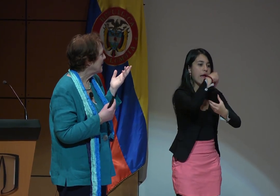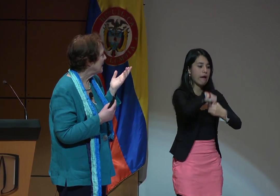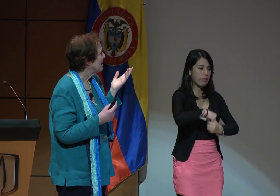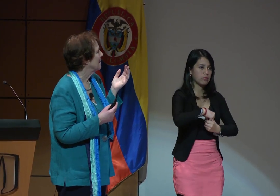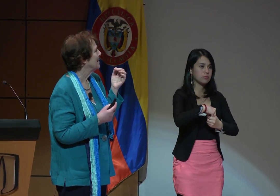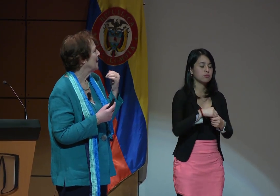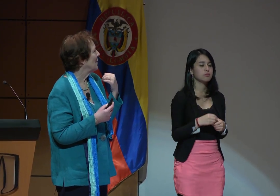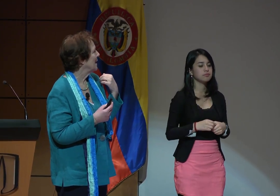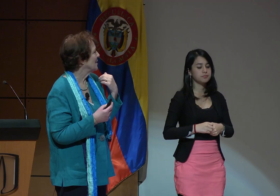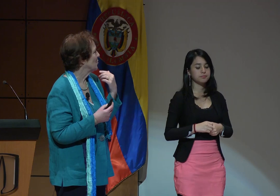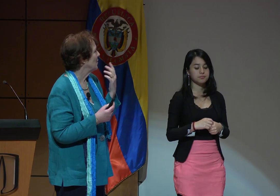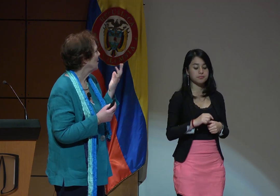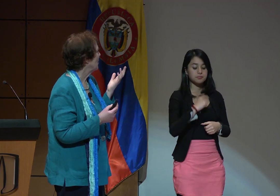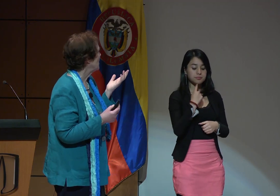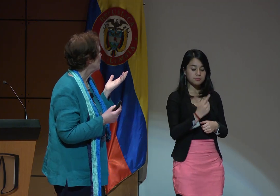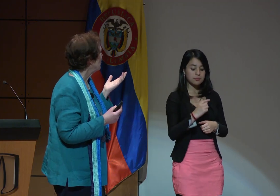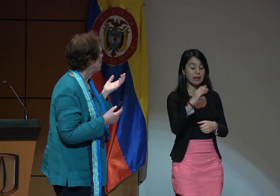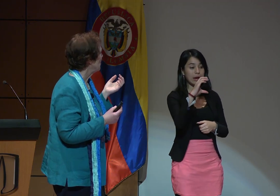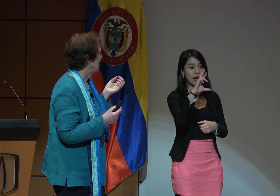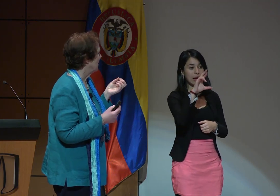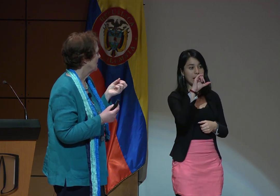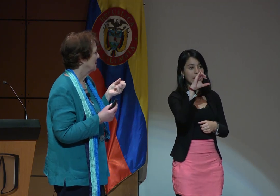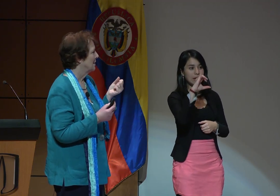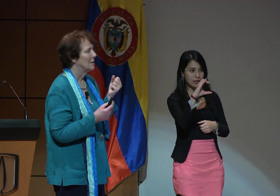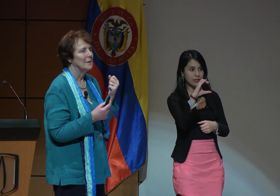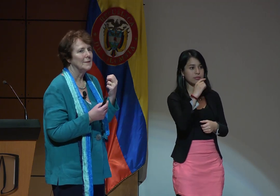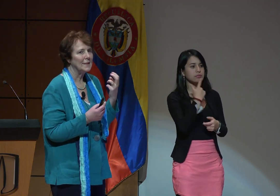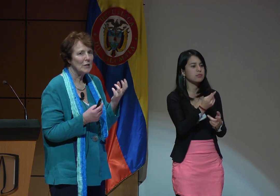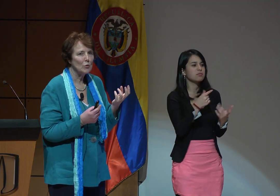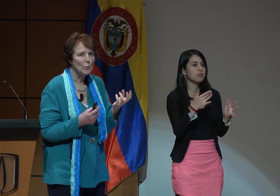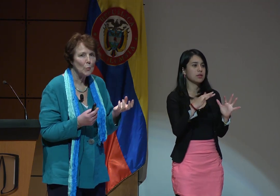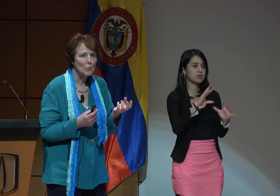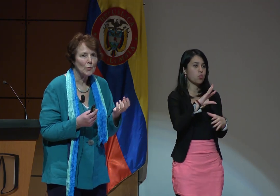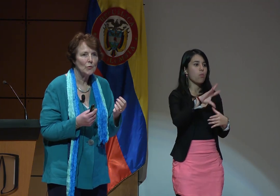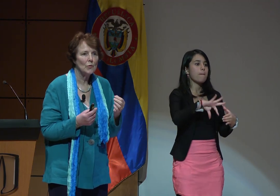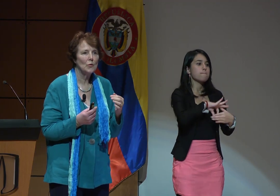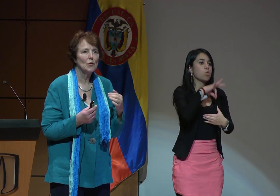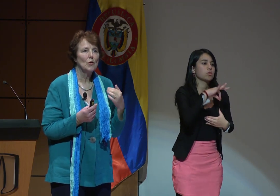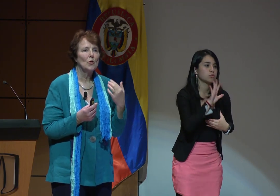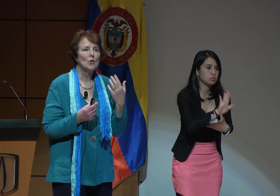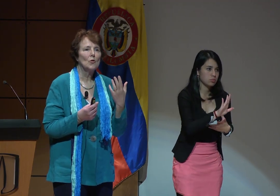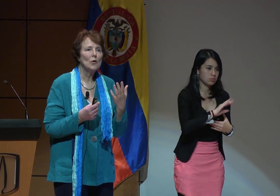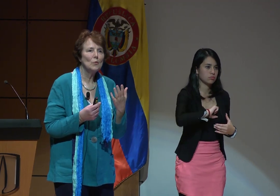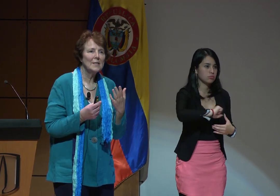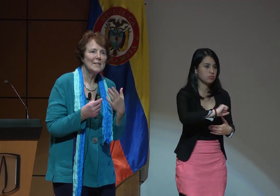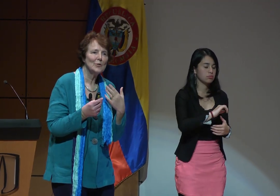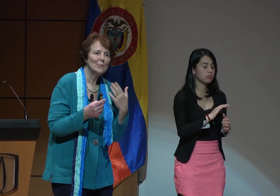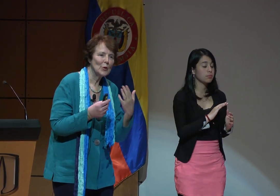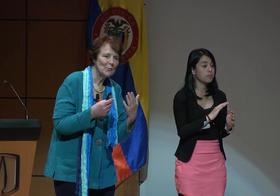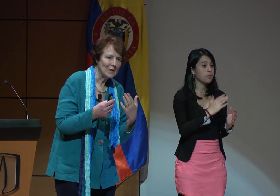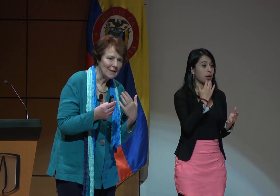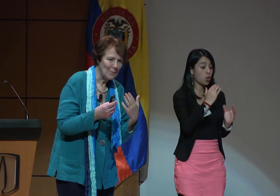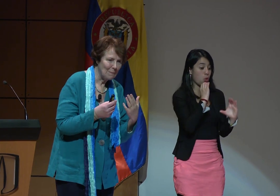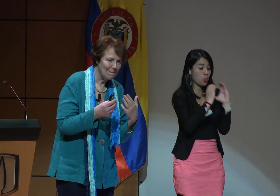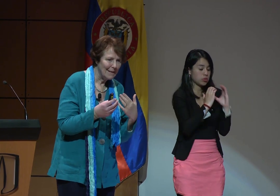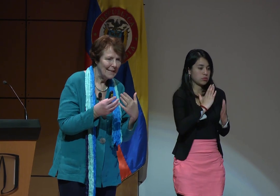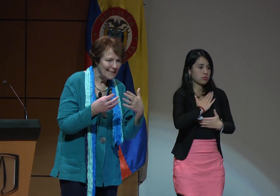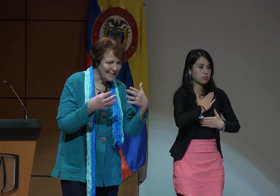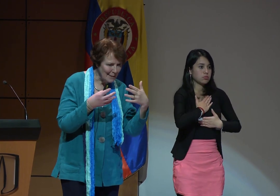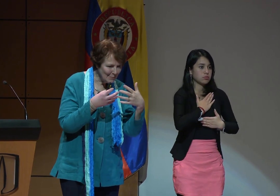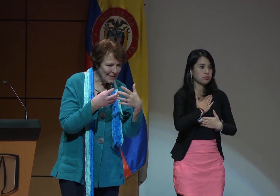El CRIC llama eso educación propia, derecho propio, comunicación propia.